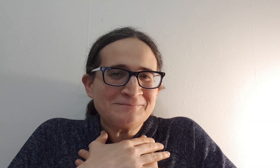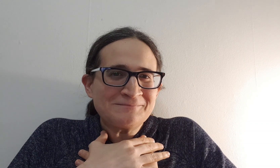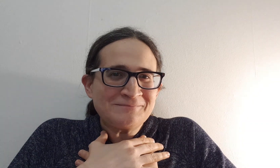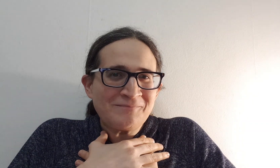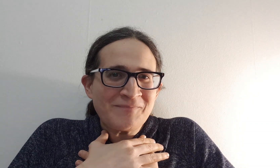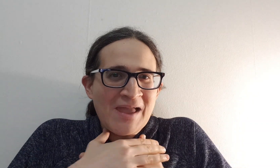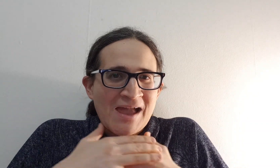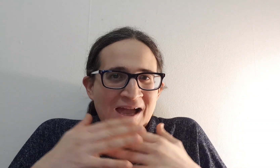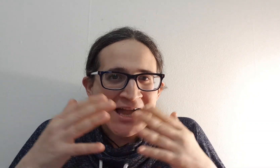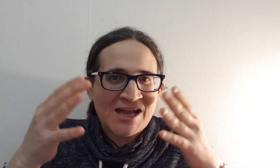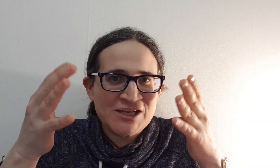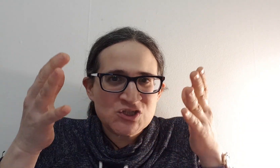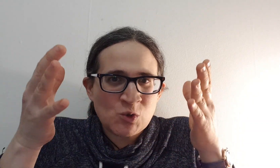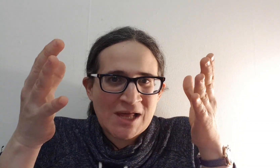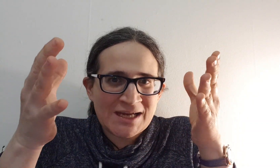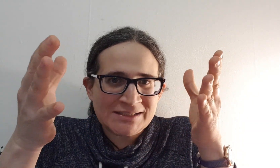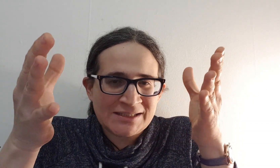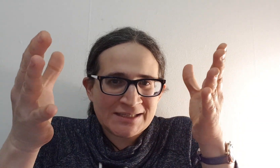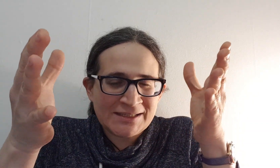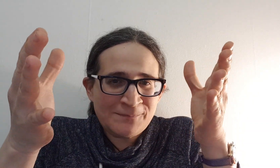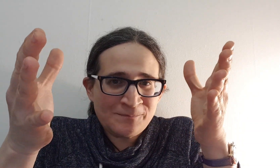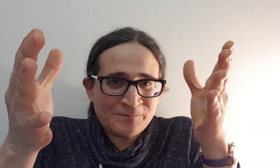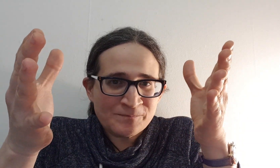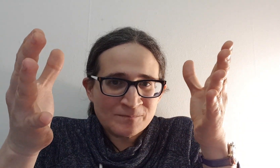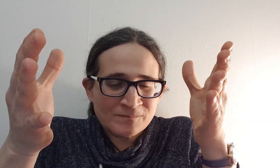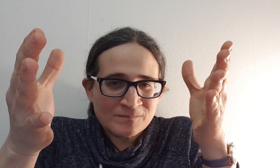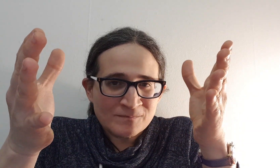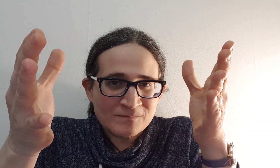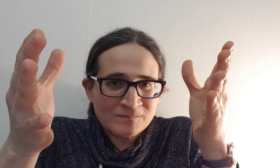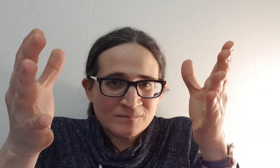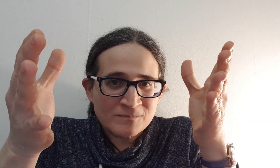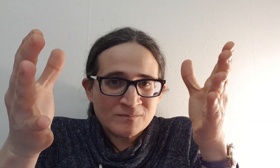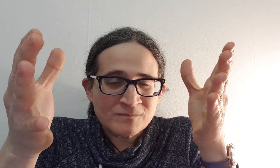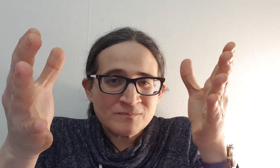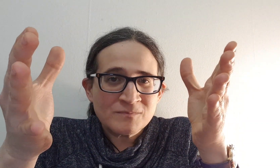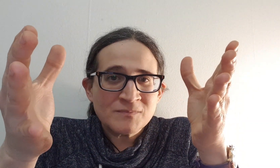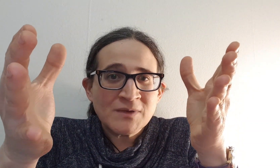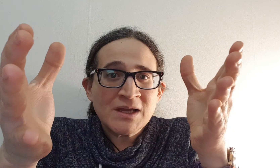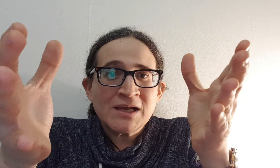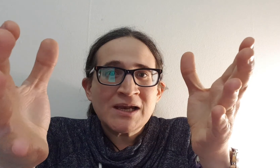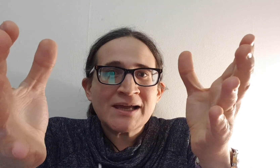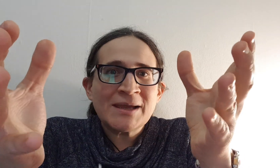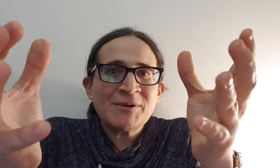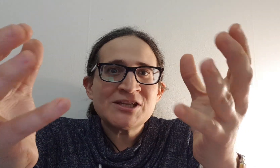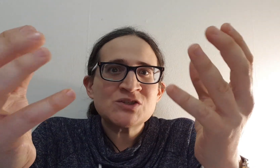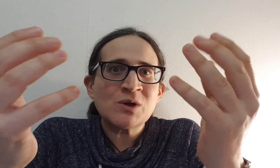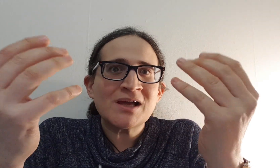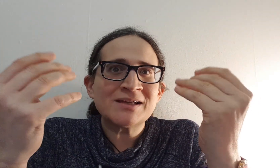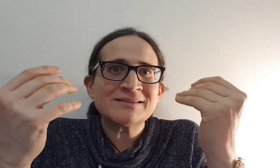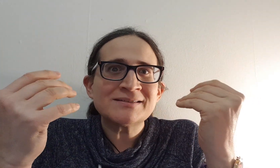אני סולחת לכם לכם אני סולחת